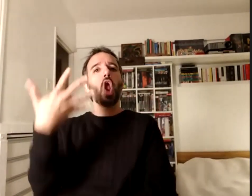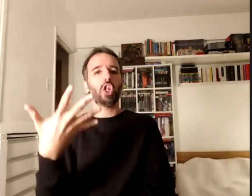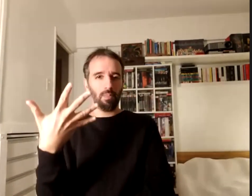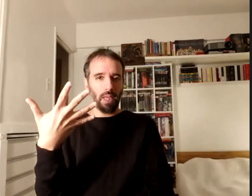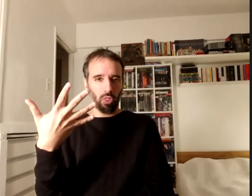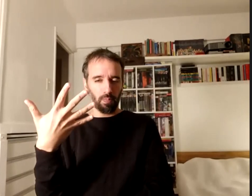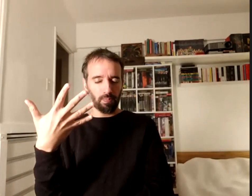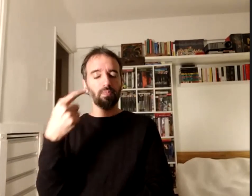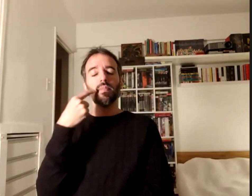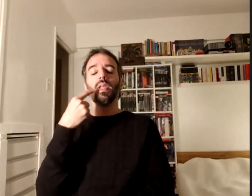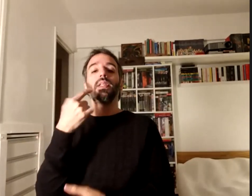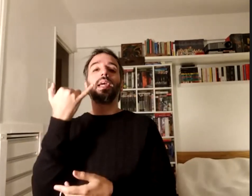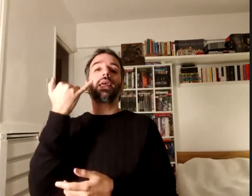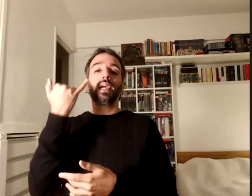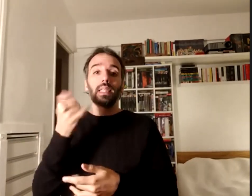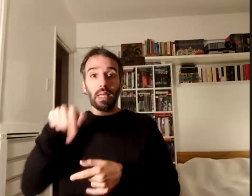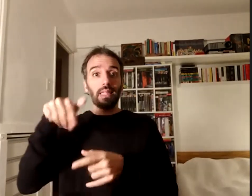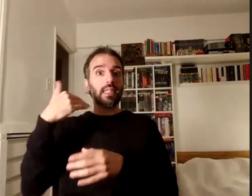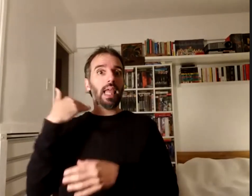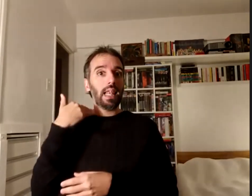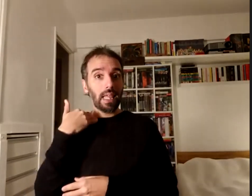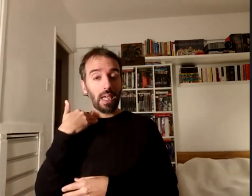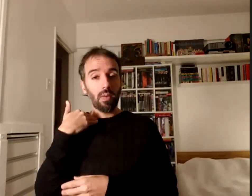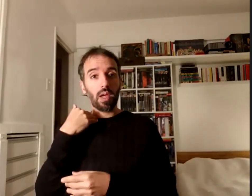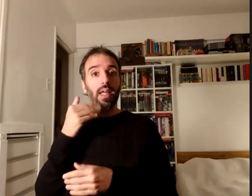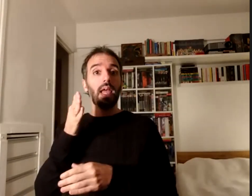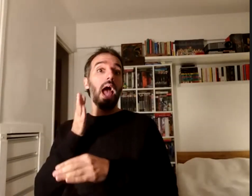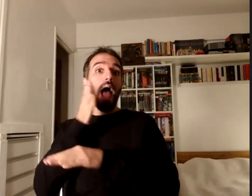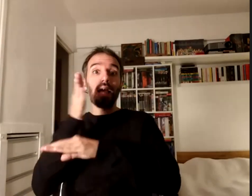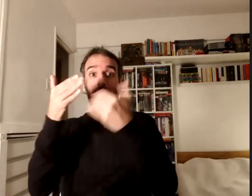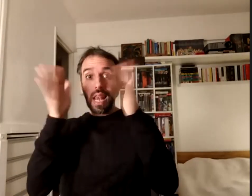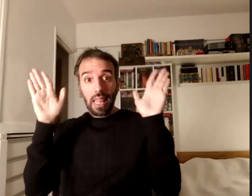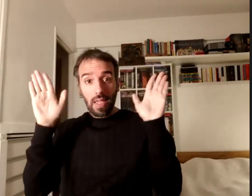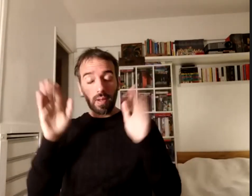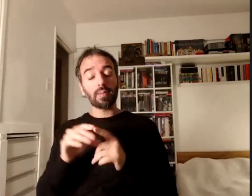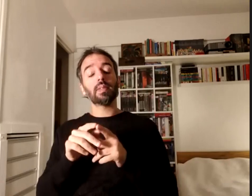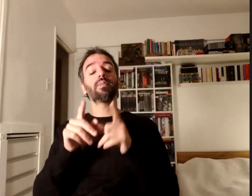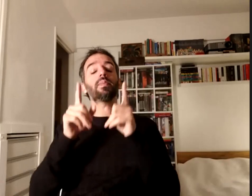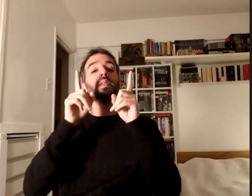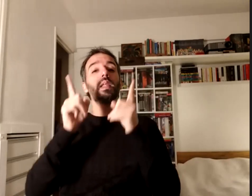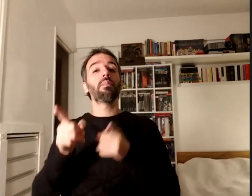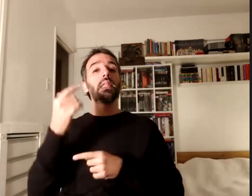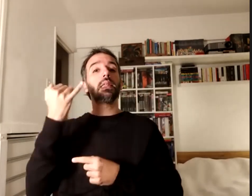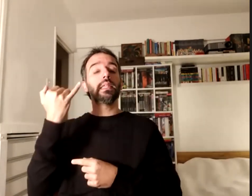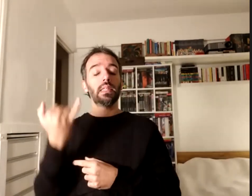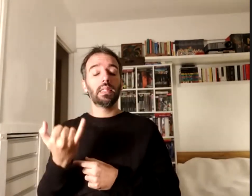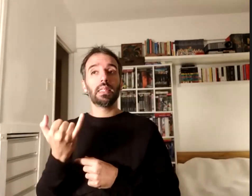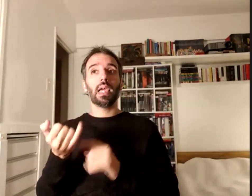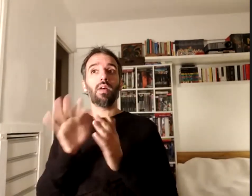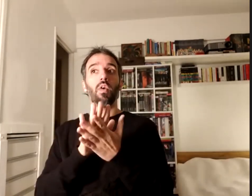que tengamos este libro que sea acceso libre que además cuente con digamos herramientas para que puedan